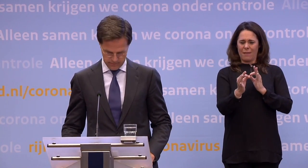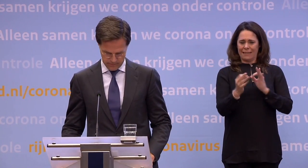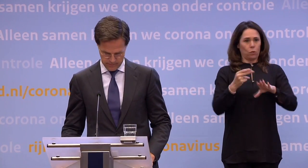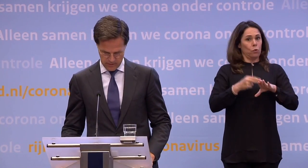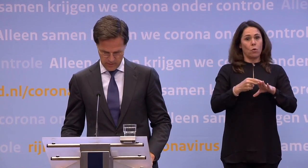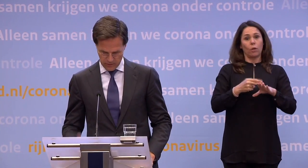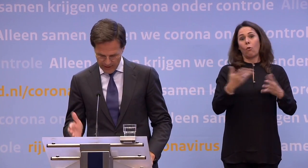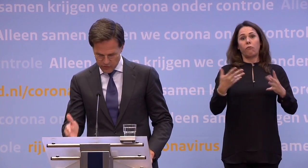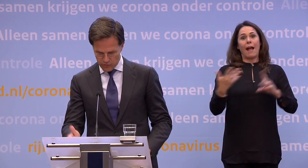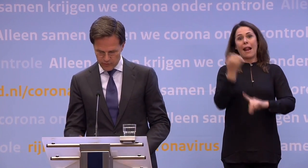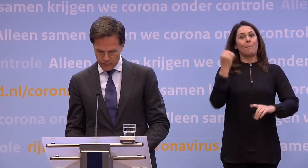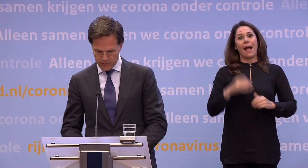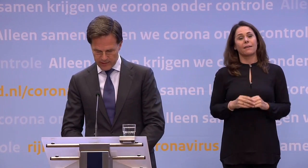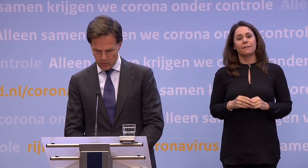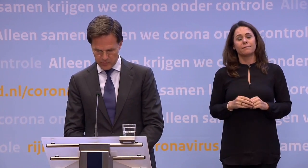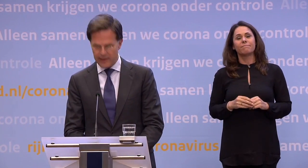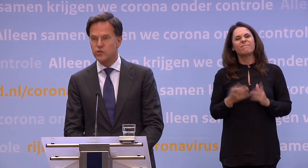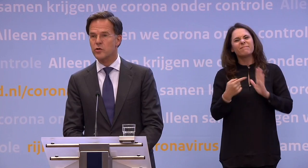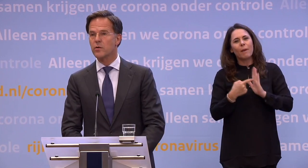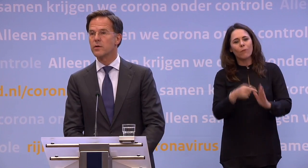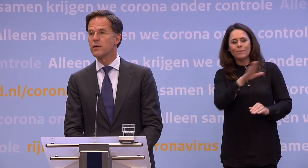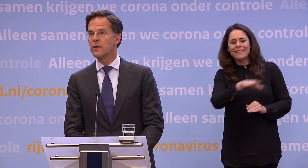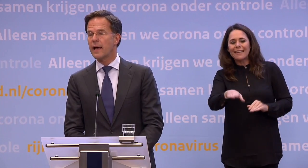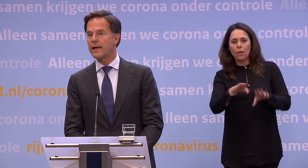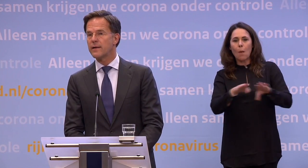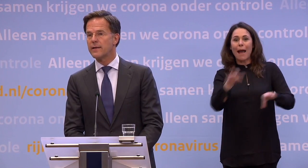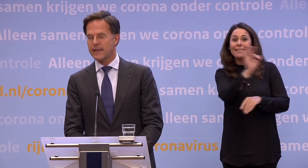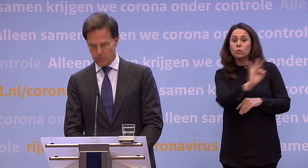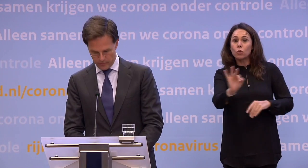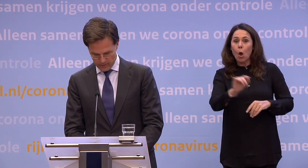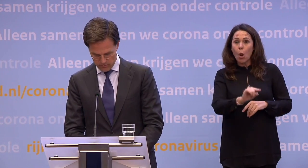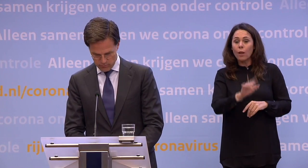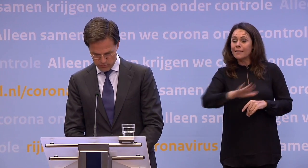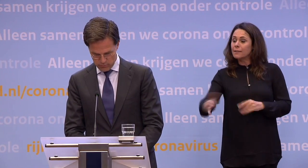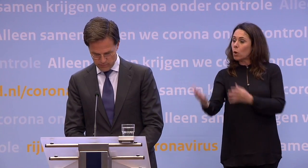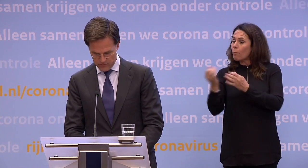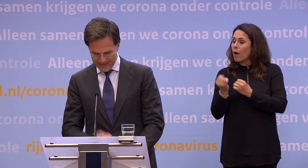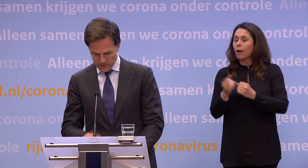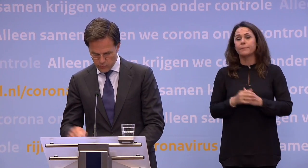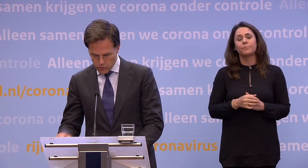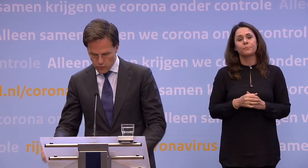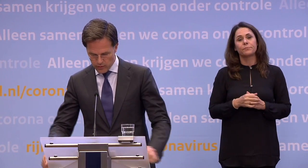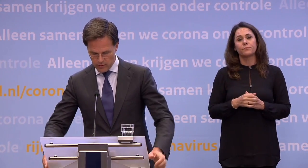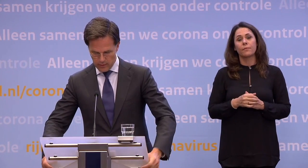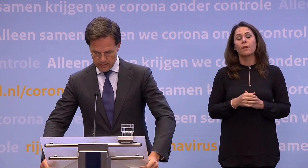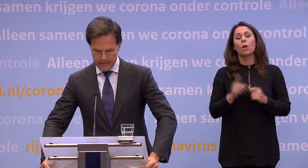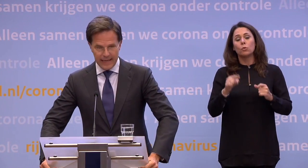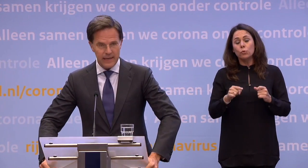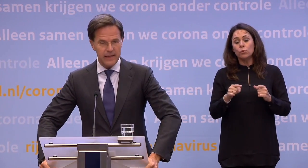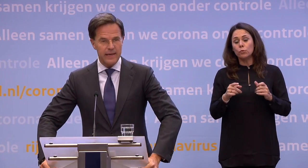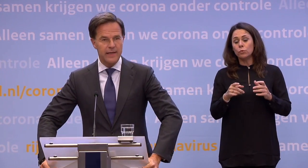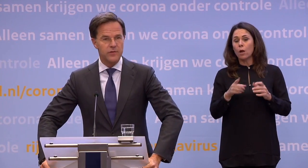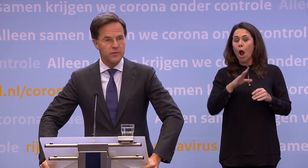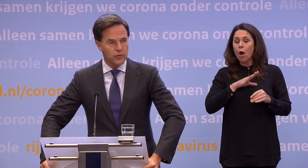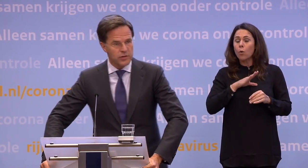is. Dat geldt, zoals u weet, voor kinderen op de basisscholen en in de kinderopvang. We trekken dat nu door naar